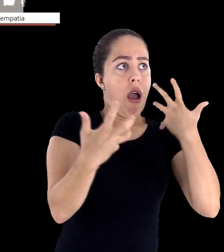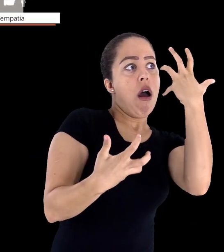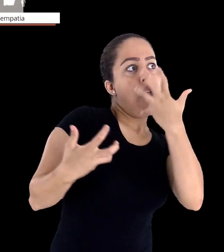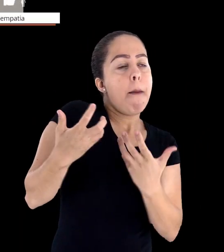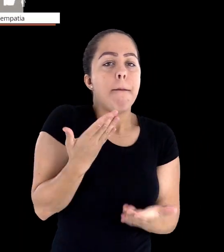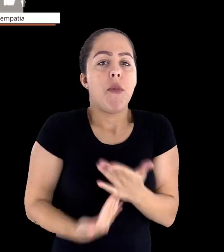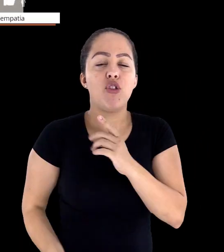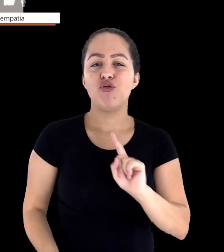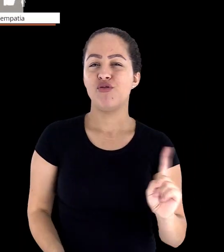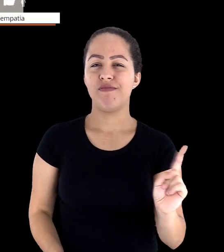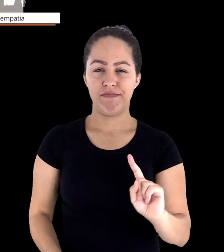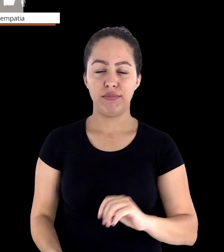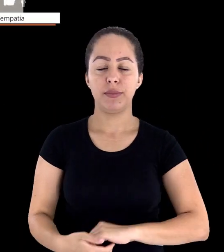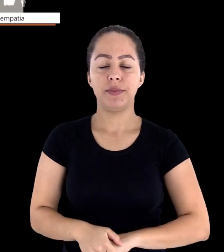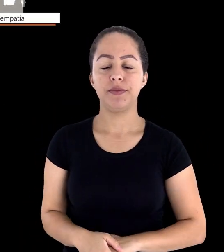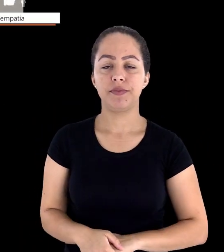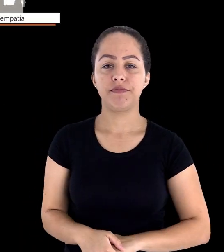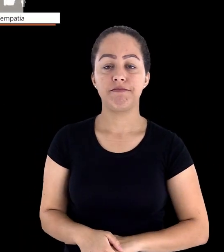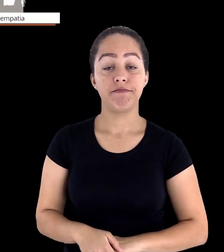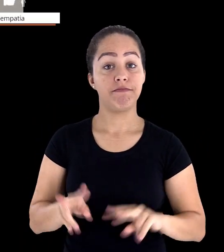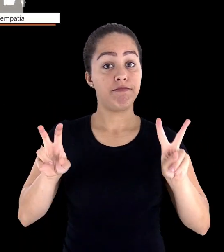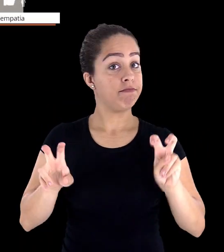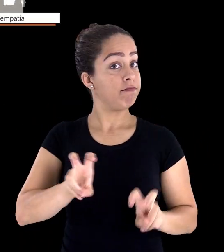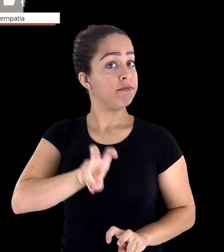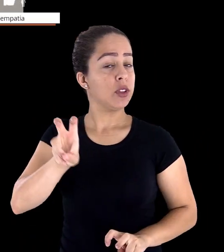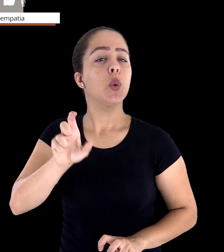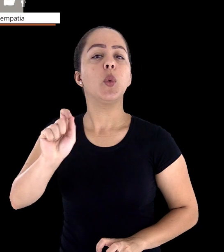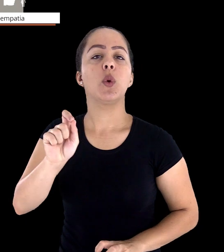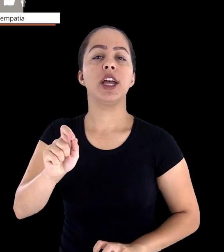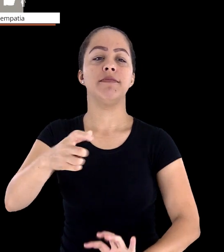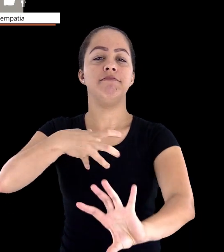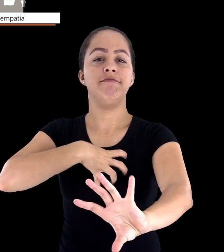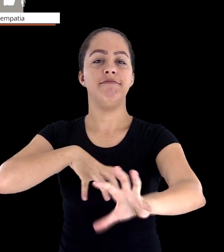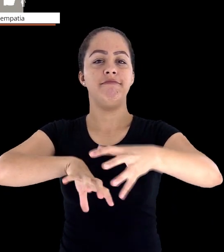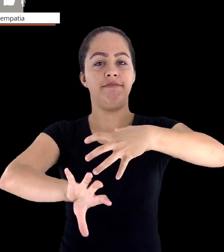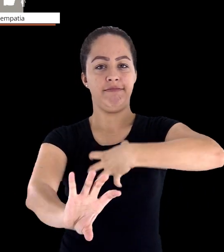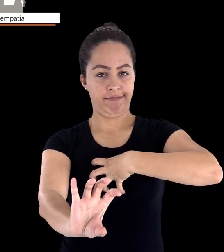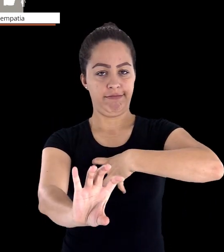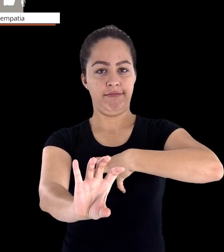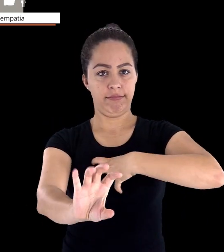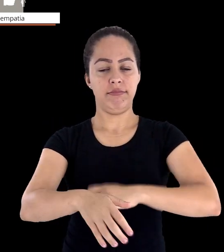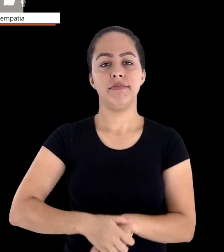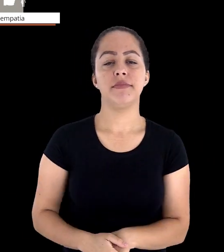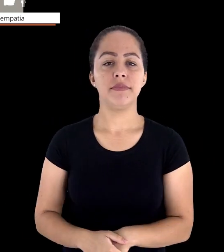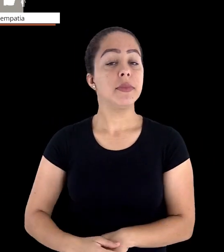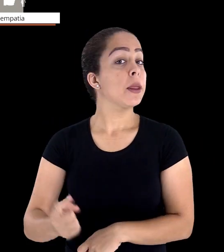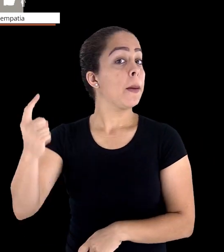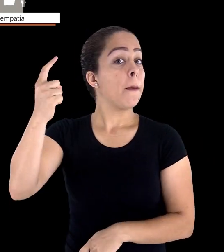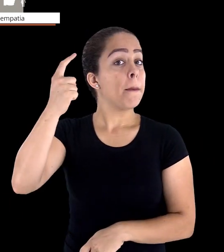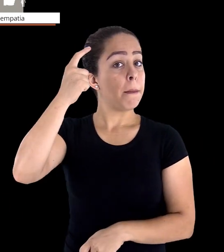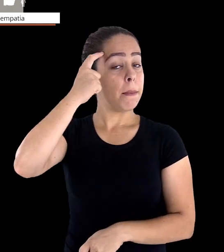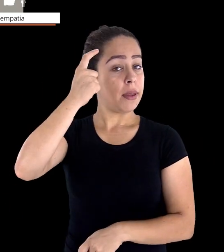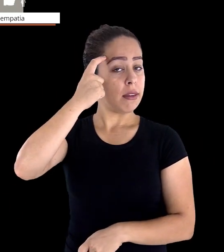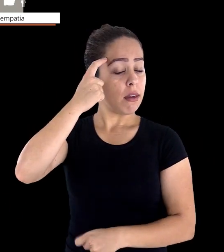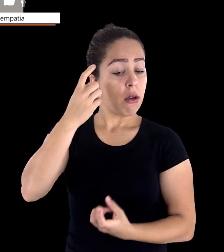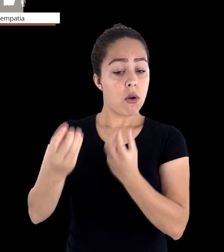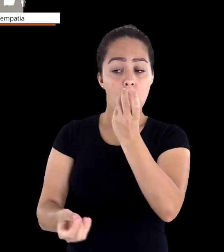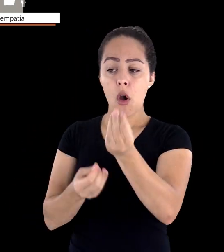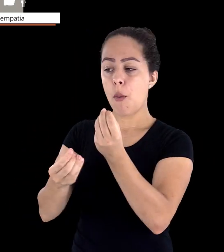na quinta dimensão que se refere à afetividade e empatia. Então como construir uma comunicação